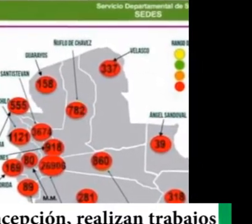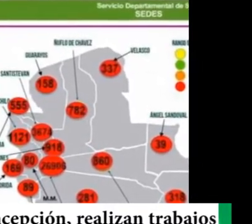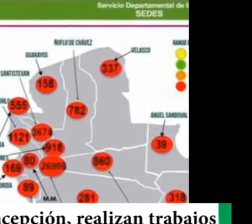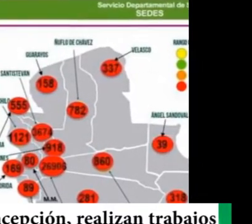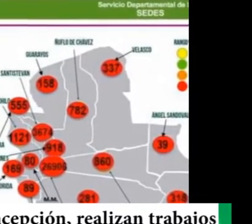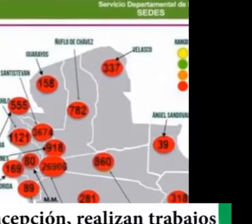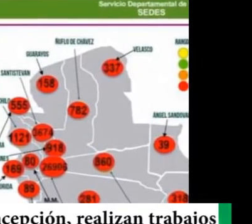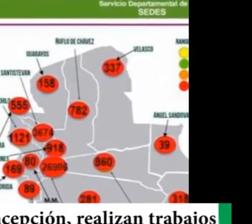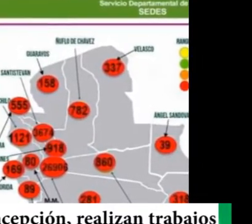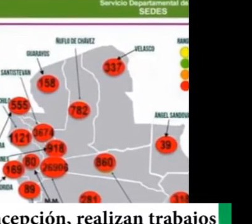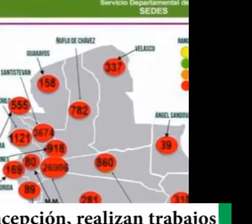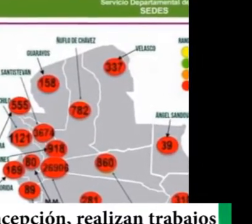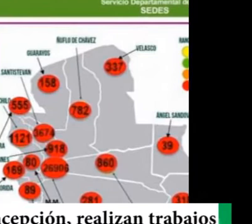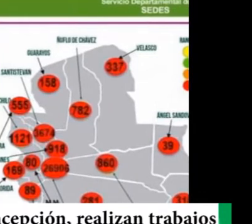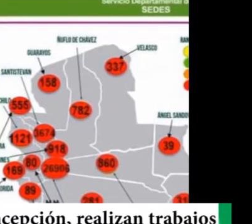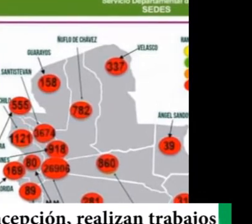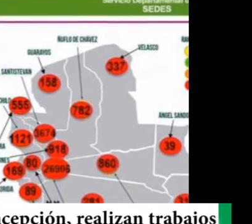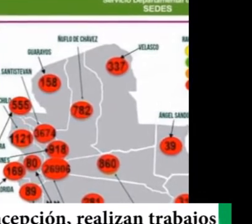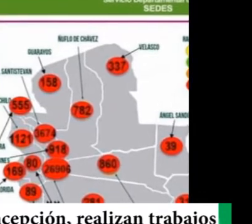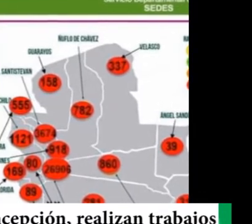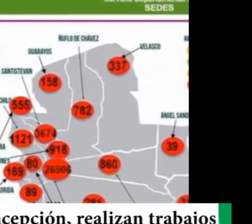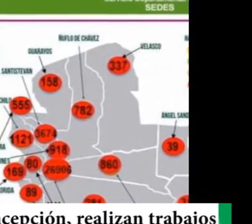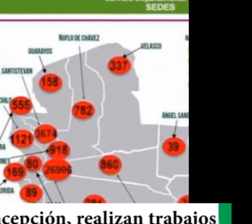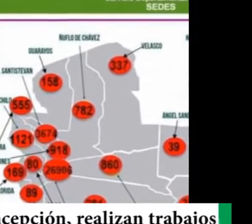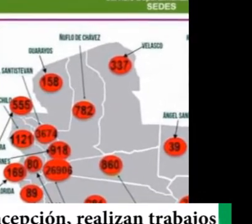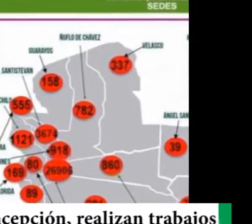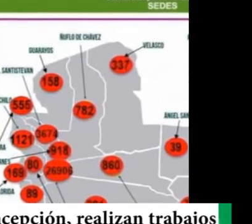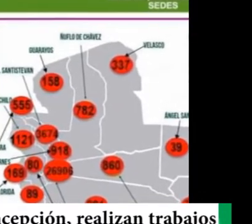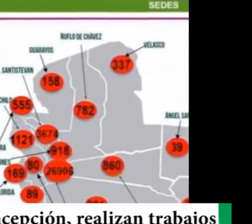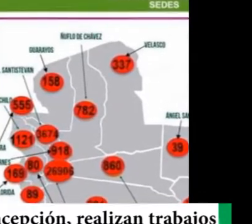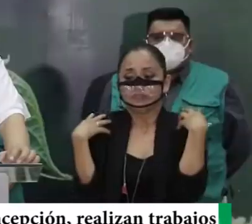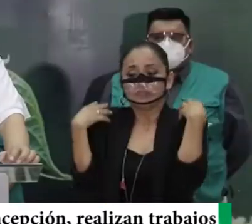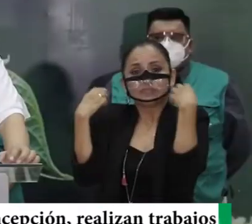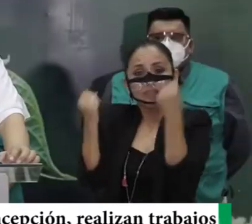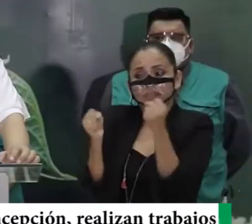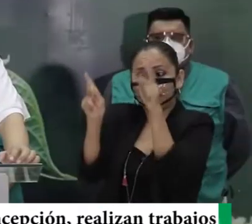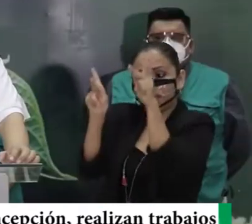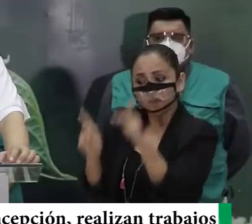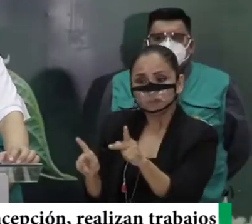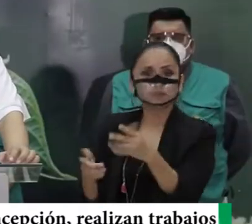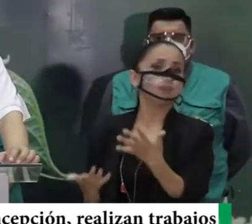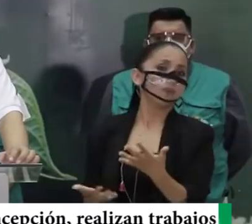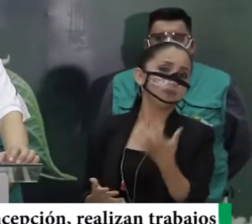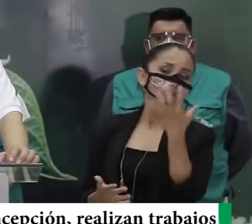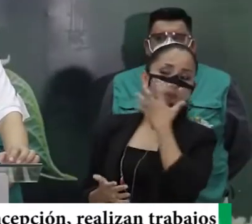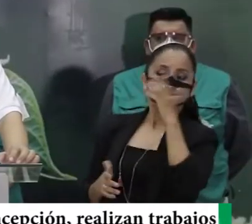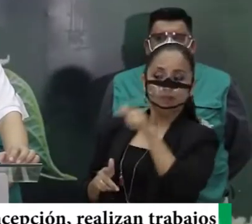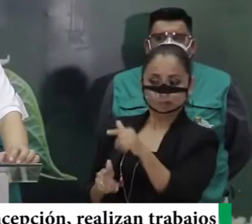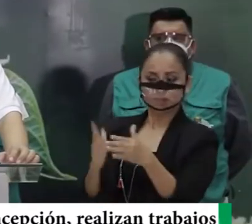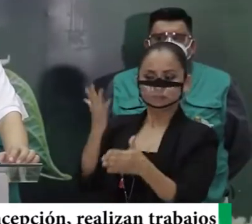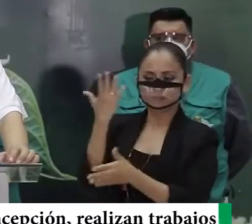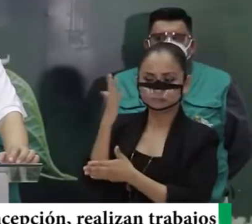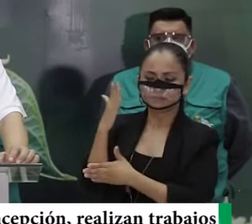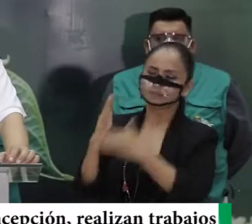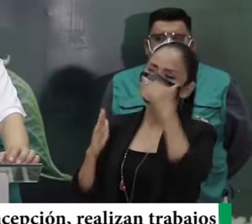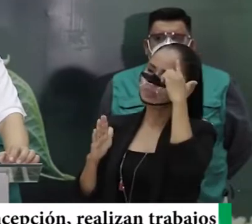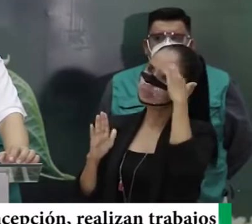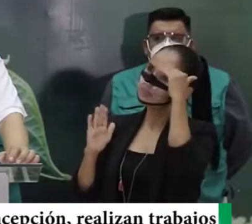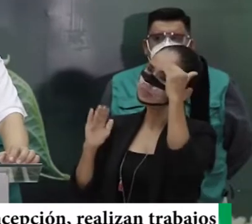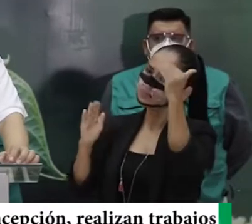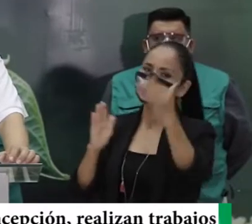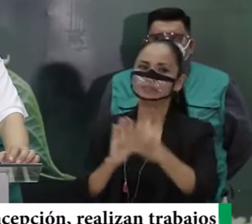Tenemos 536 nuevos casos recuperados que son aquellos que nos dan mucha esperanza